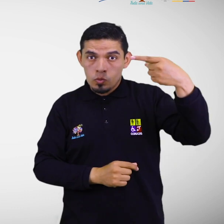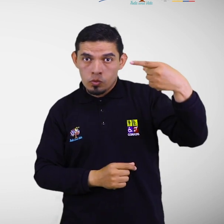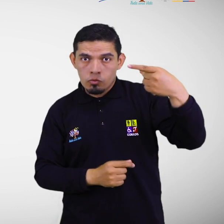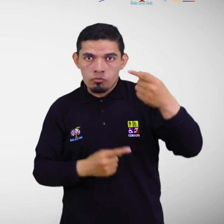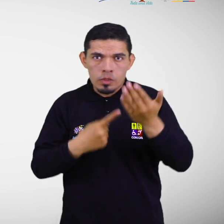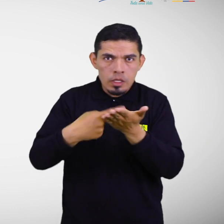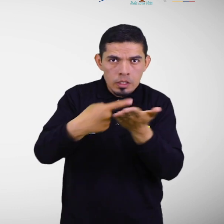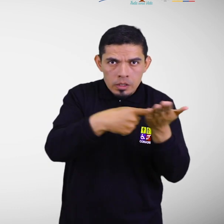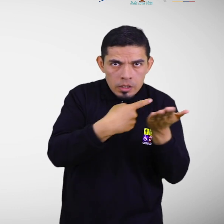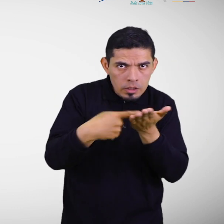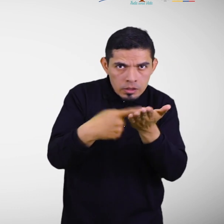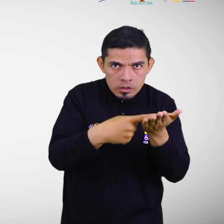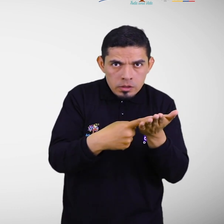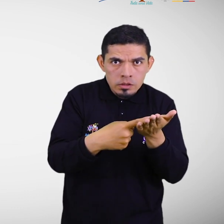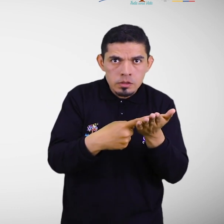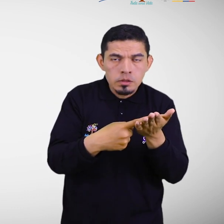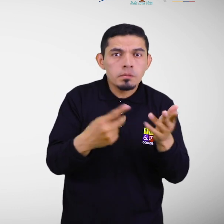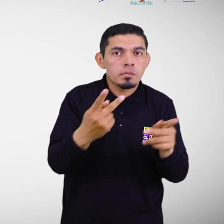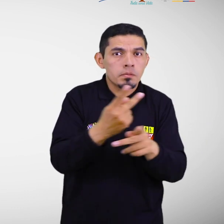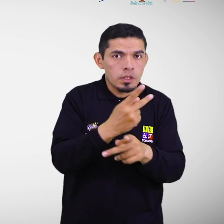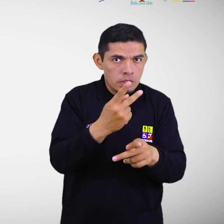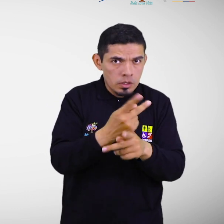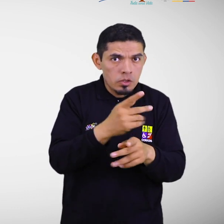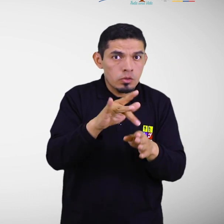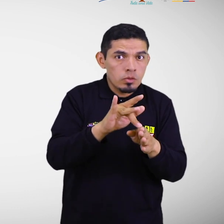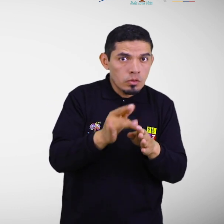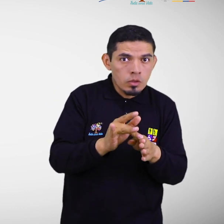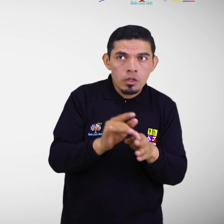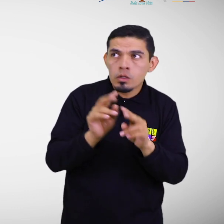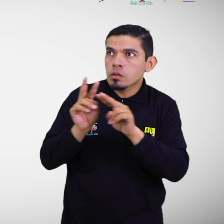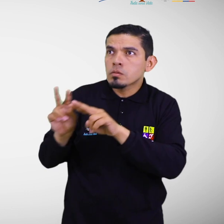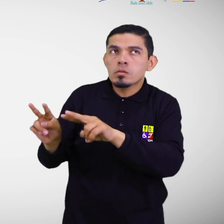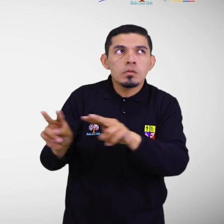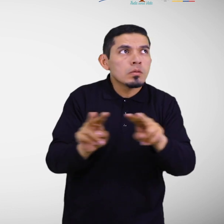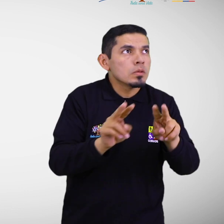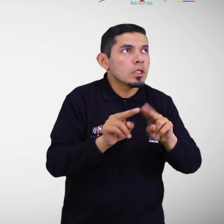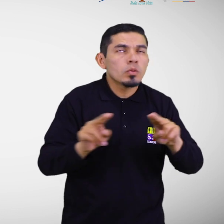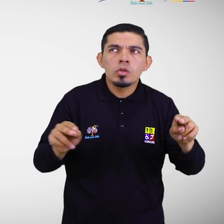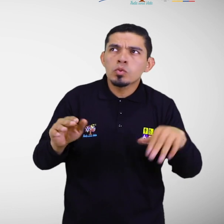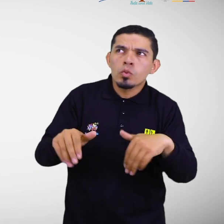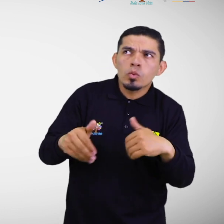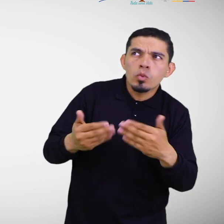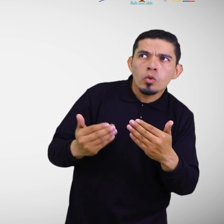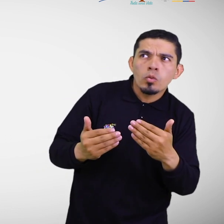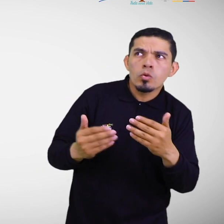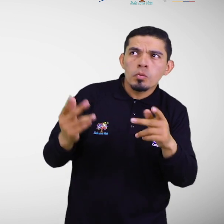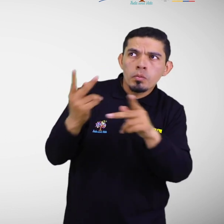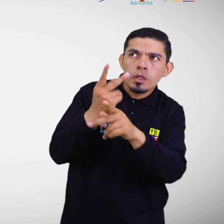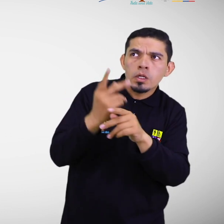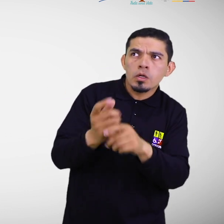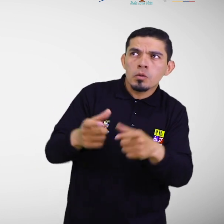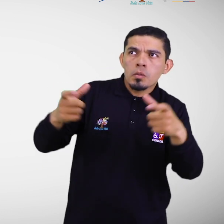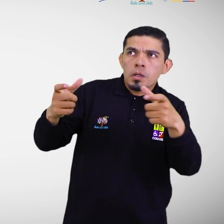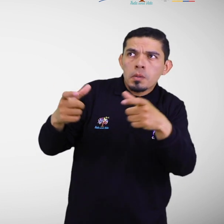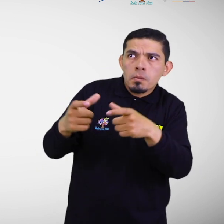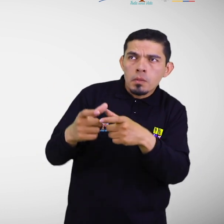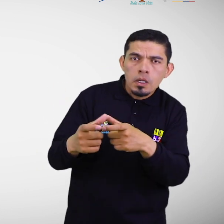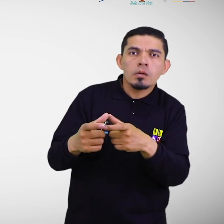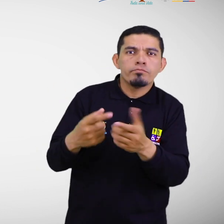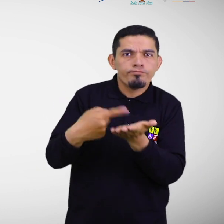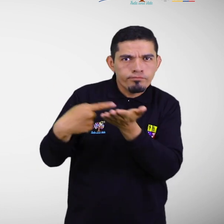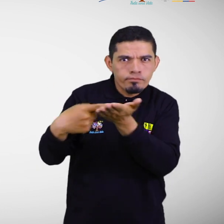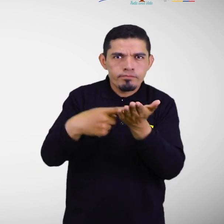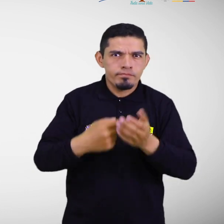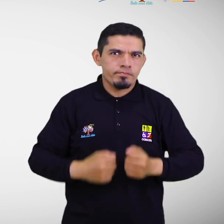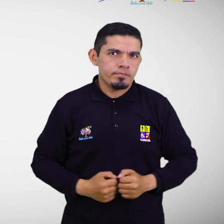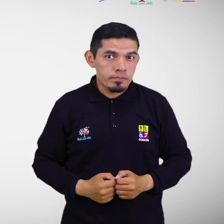Análisis de riesgos. Proceso de comprender la naturaleza del riesgo para determinar su nivel a través de la identificación de riesgo.